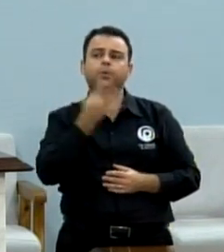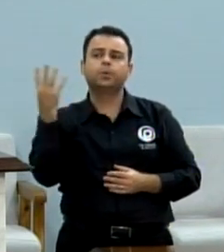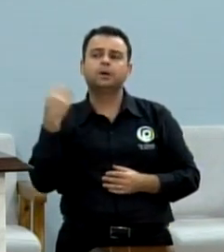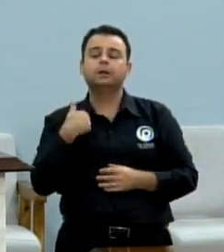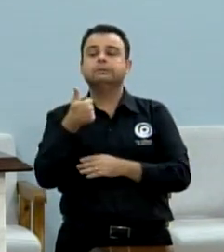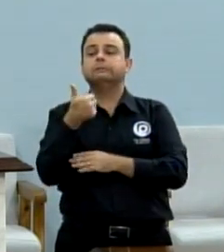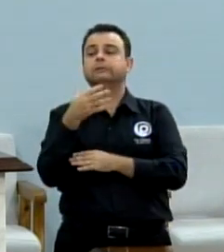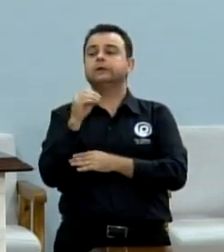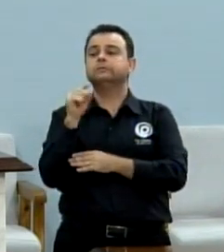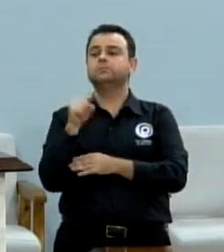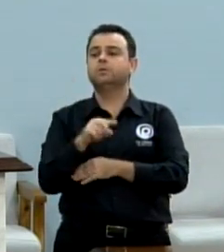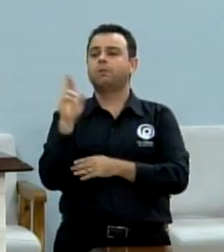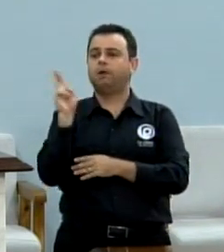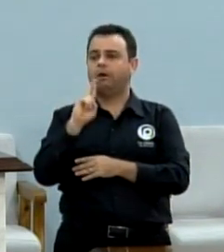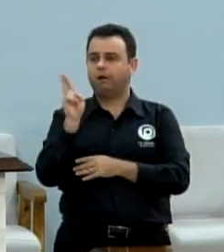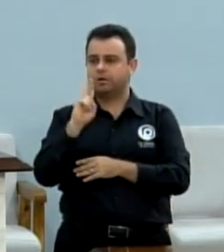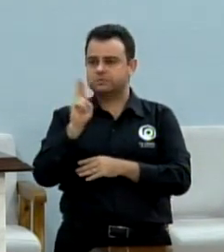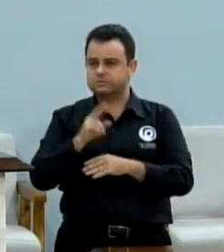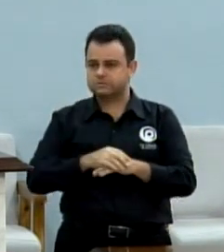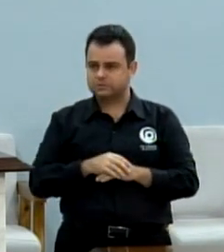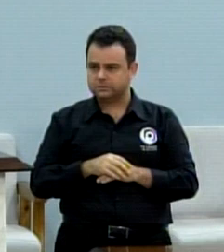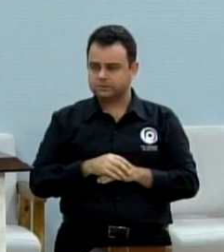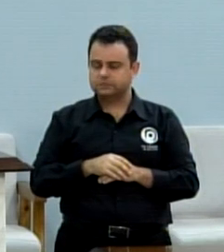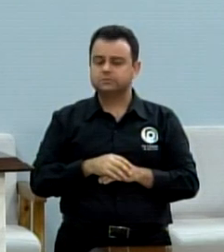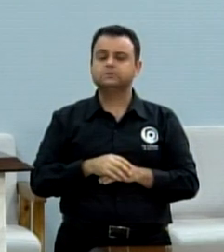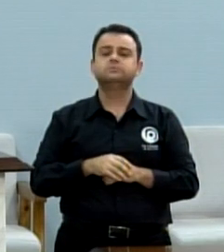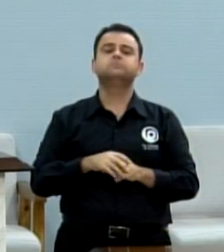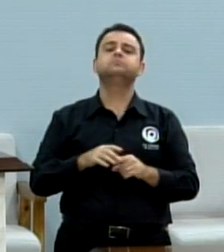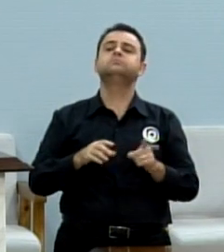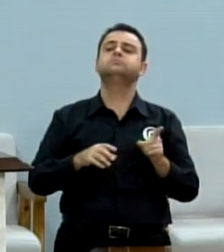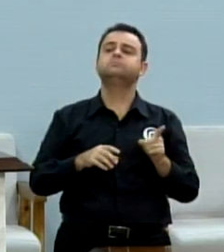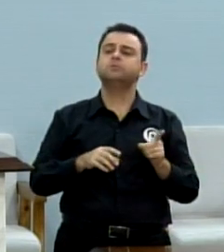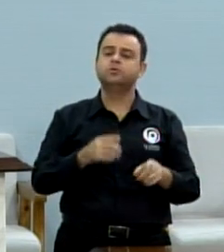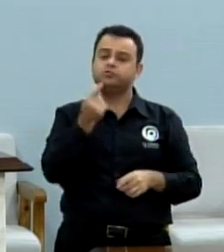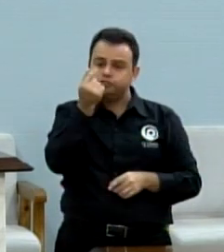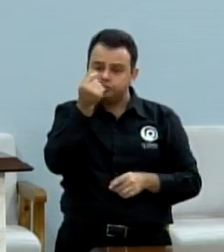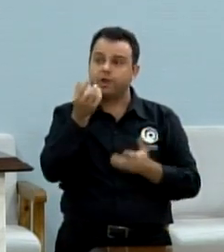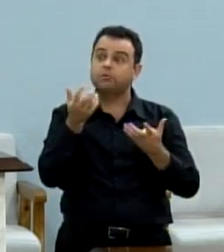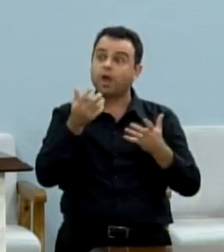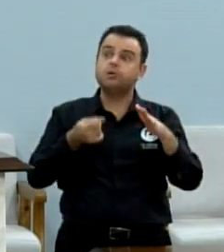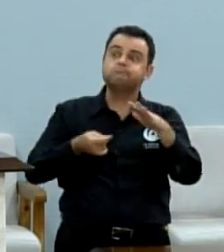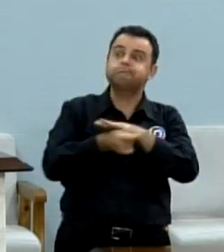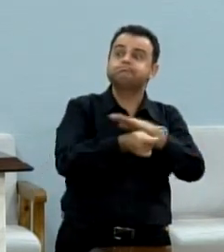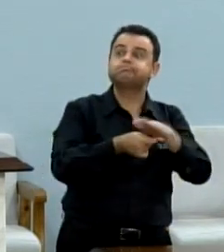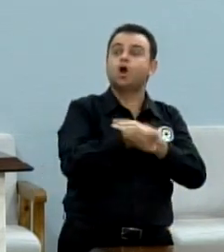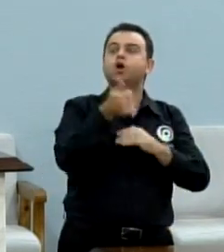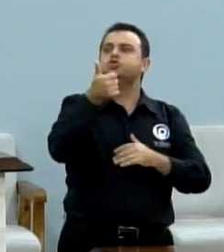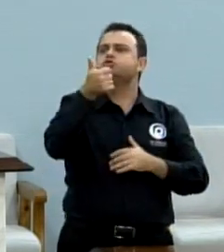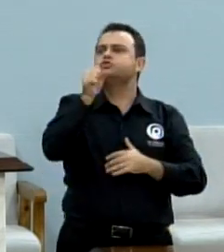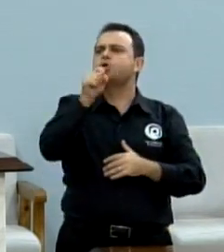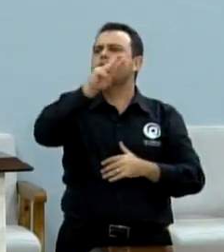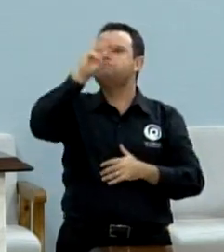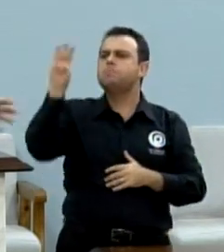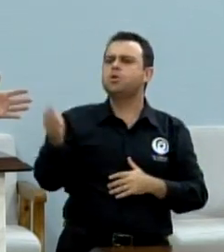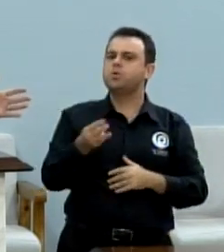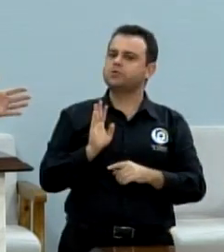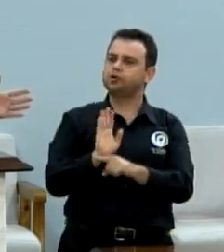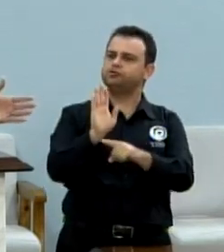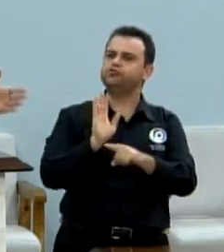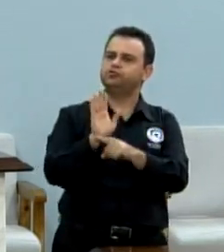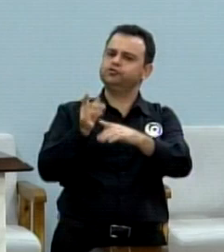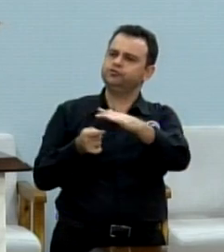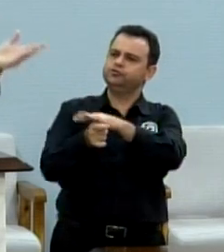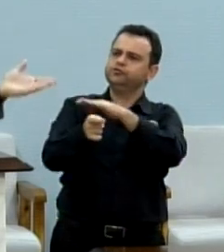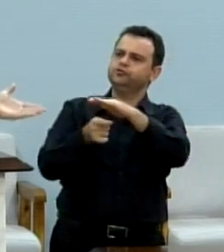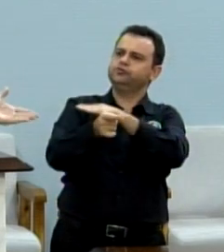reais. E a promessa da empresa, vereador Odélio, é investir 18 milhões de reais no América. Vamos trazer